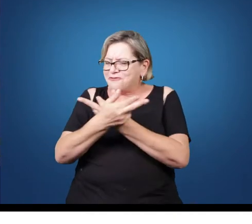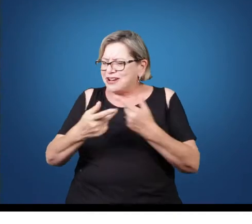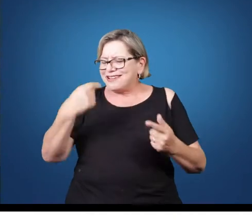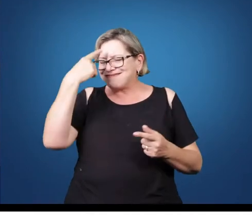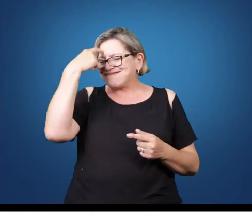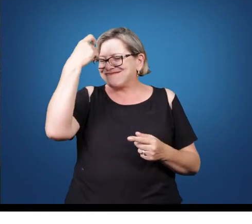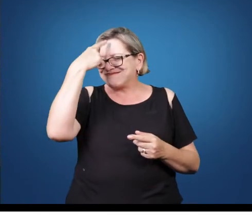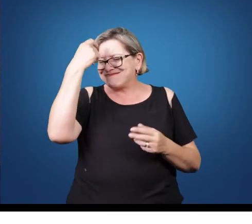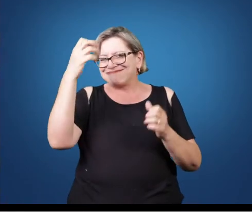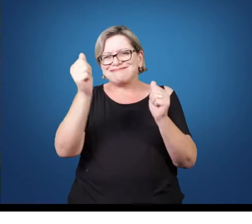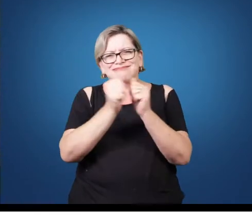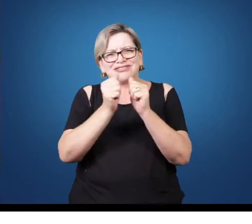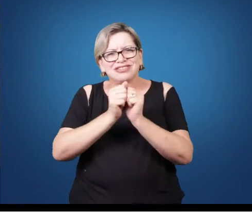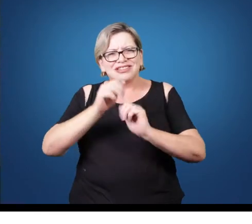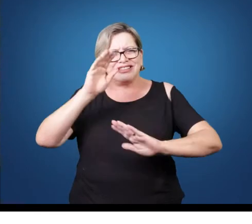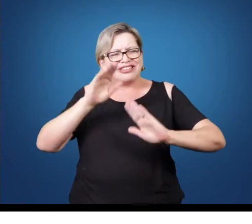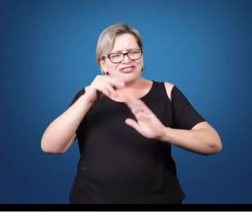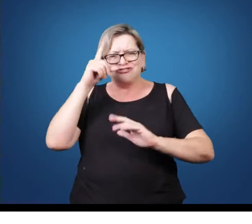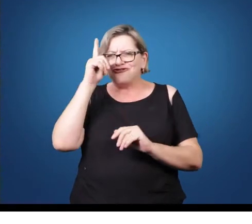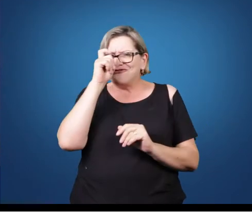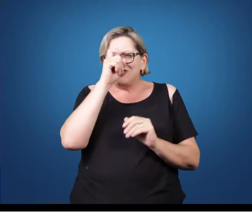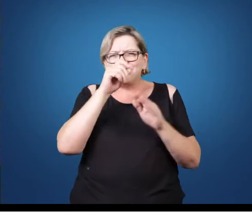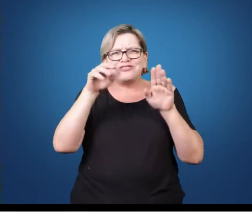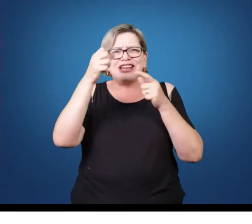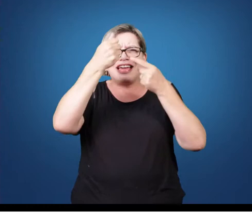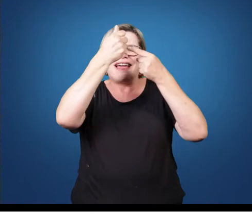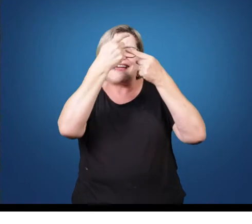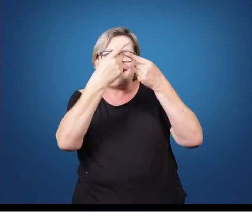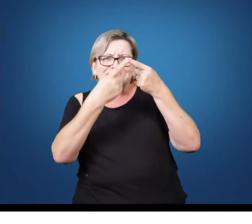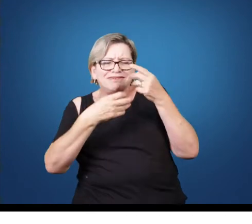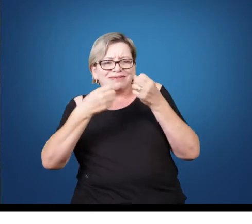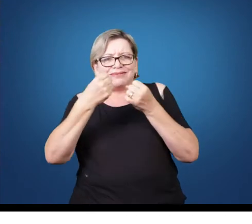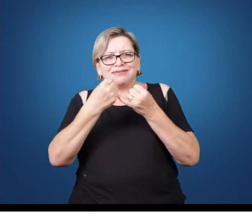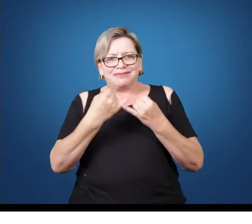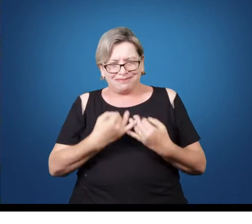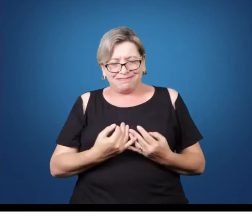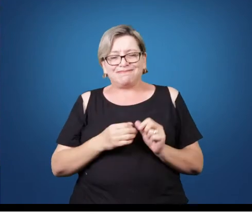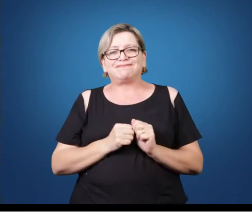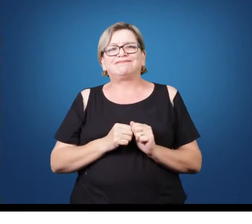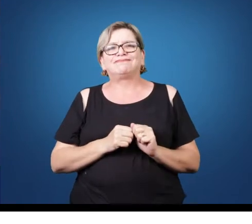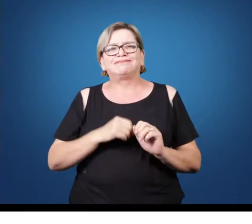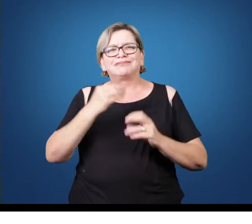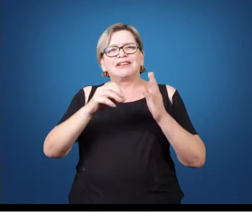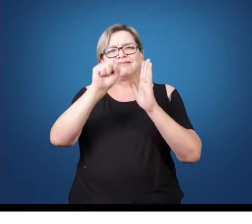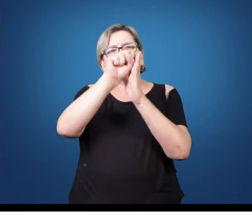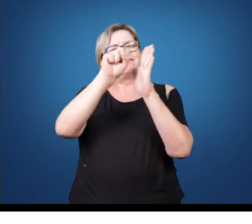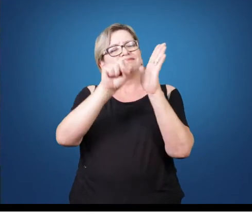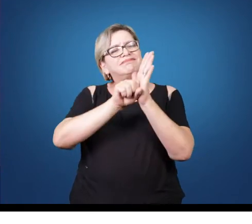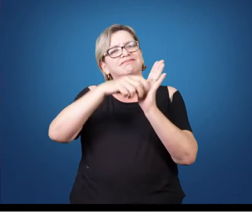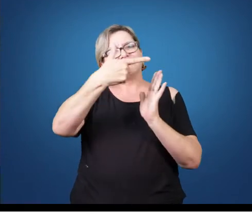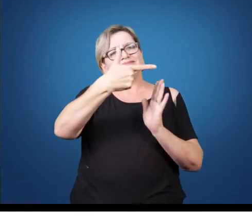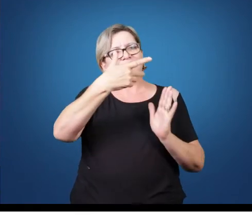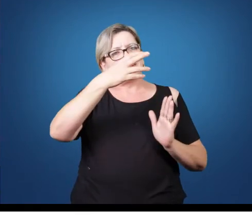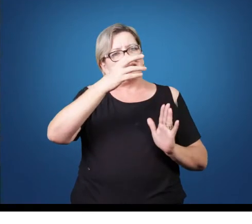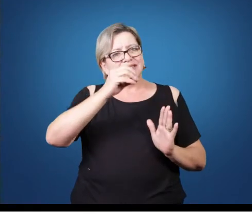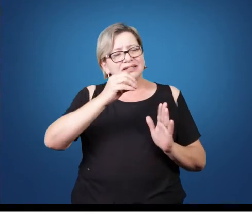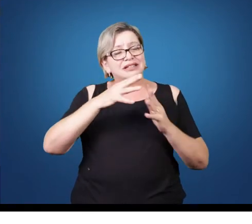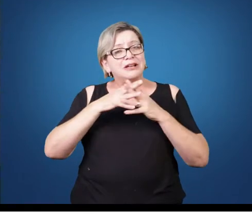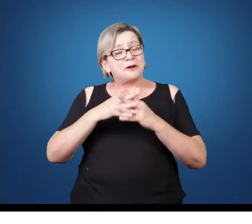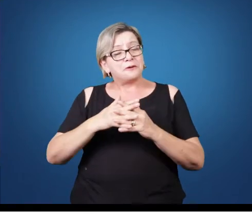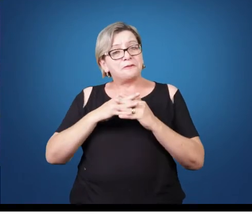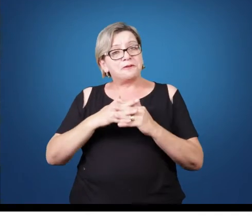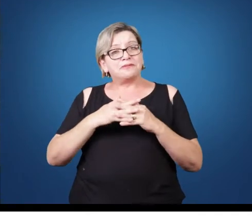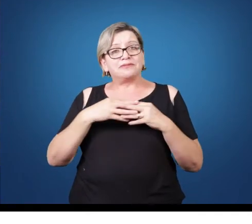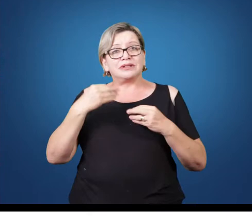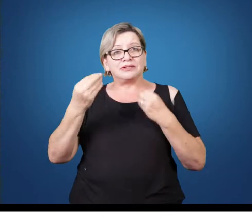tempo, muito dificilmente enquadrava esses determinados artistas. Então, o século XX traz essa complexidade,